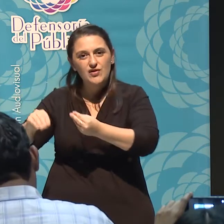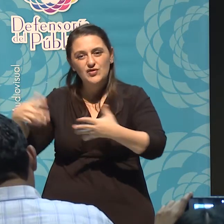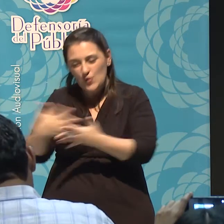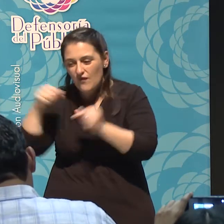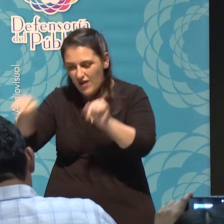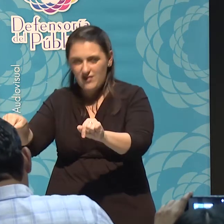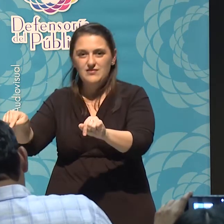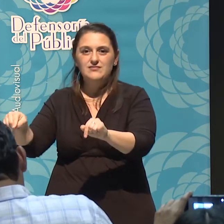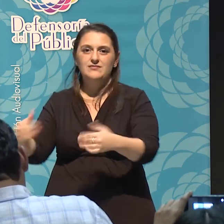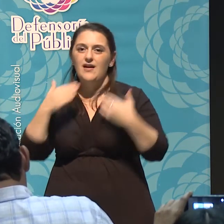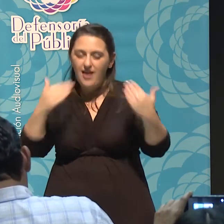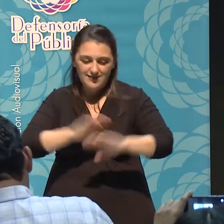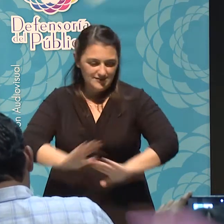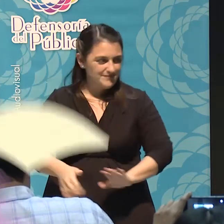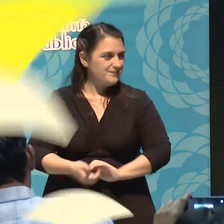esta política. Gracias.